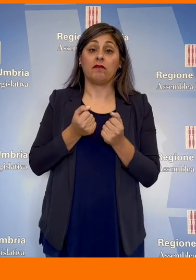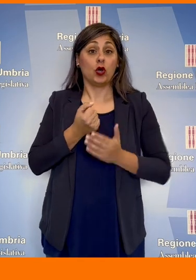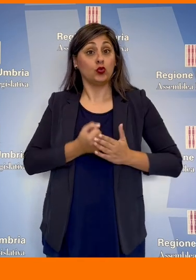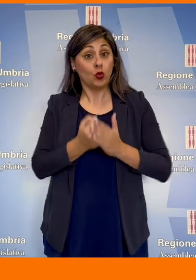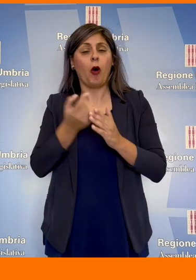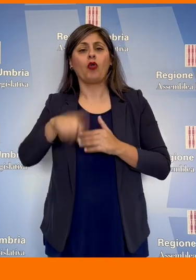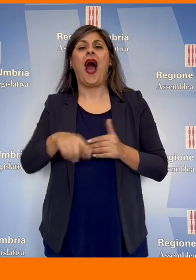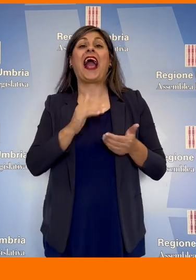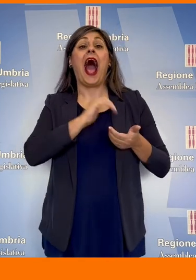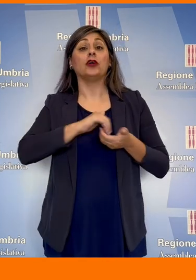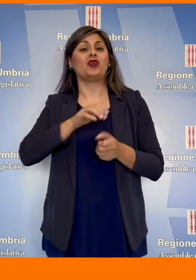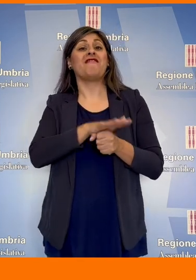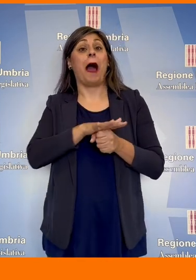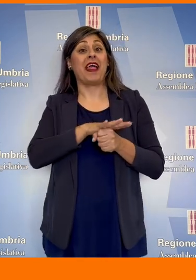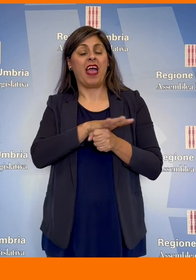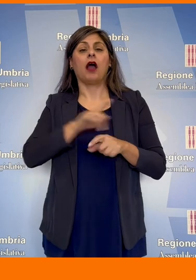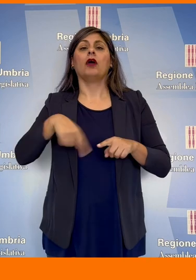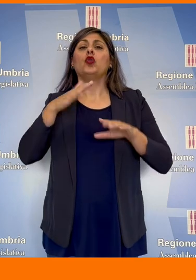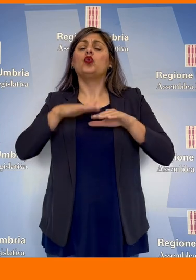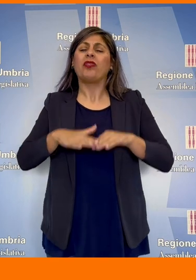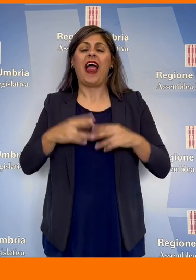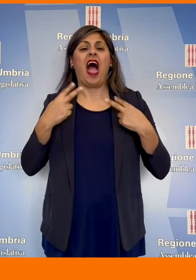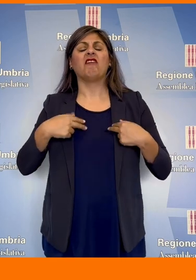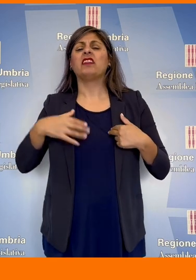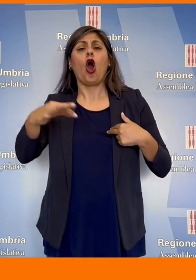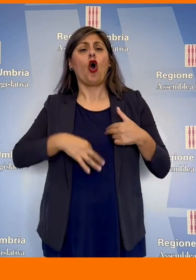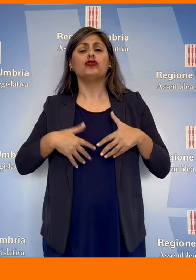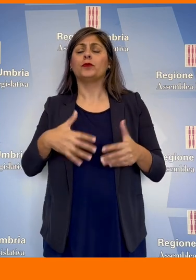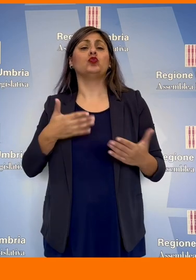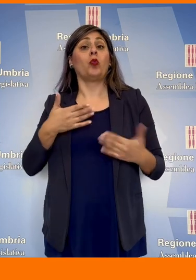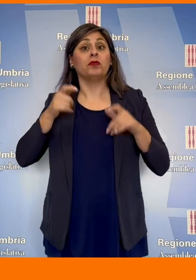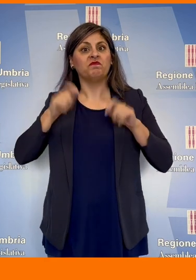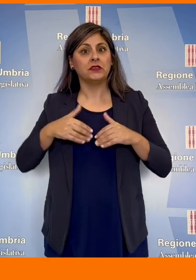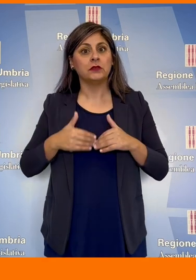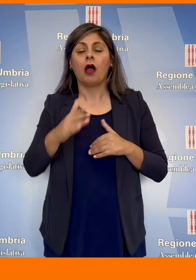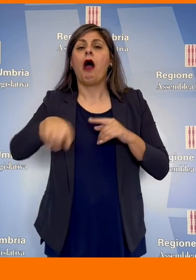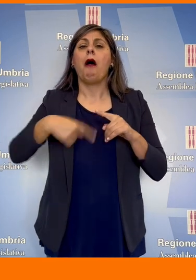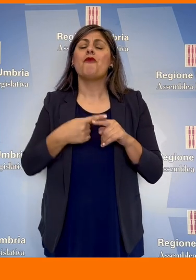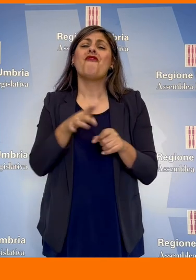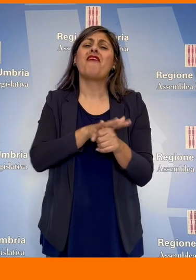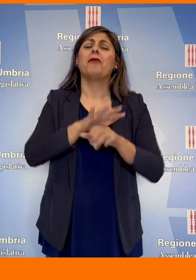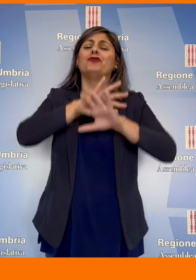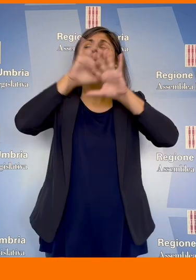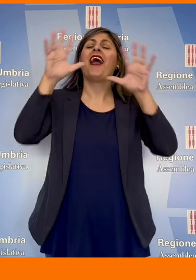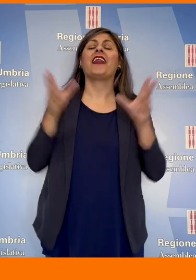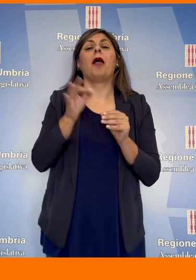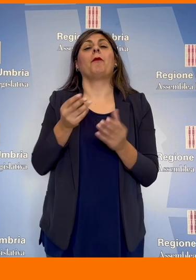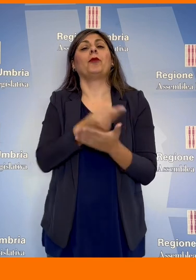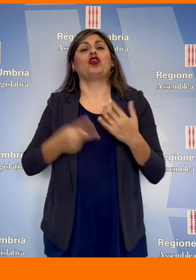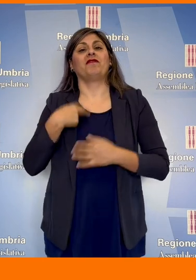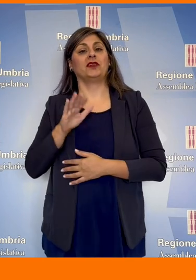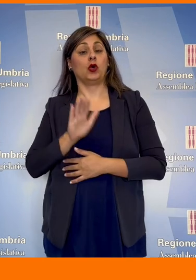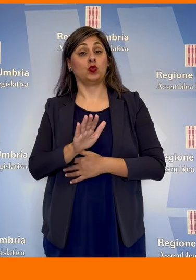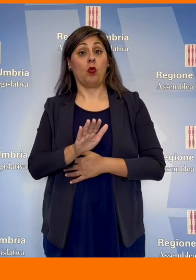'associazionismo familiare, alla tutela della vita fin dal concepimento e più in generale alla famiglia nel proprio progetto di vita.